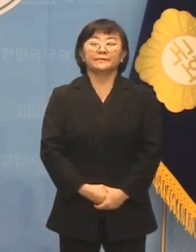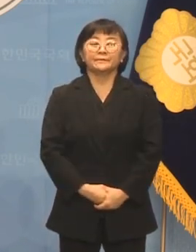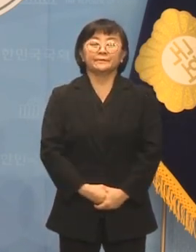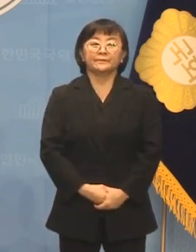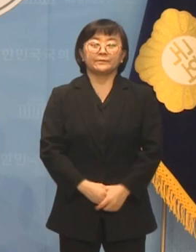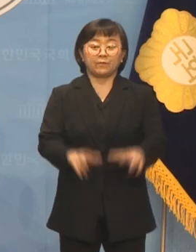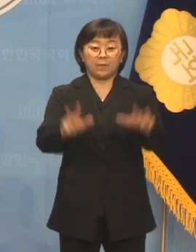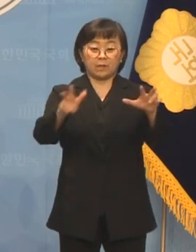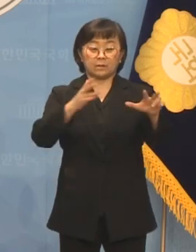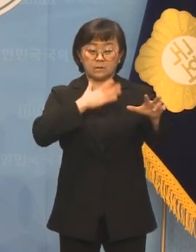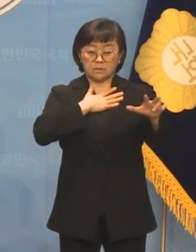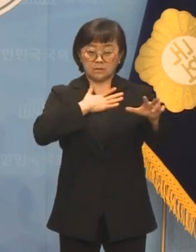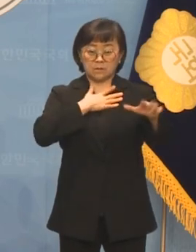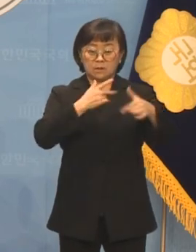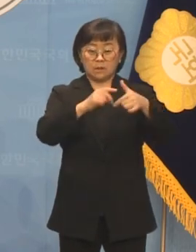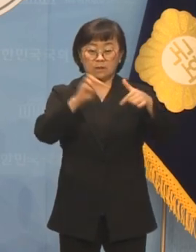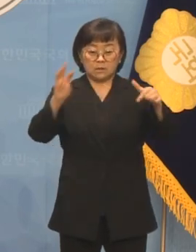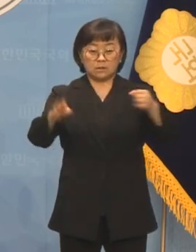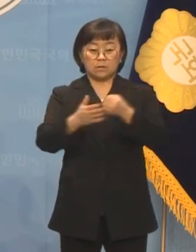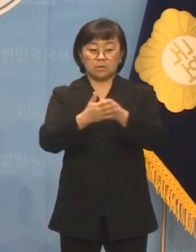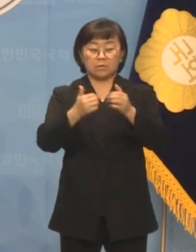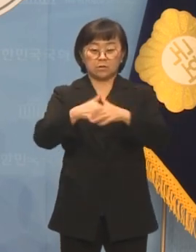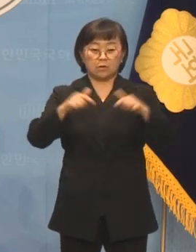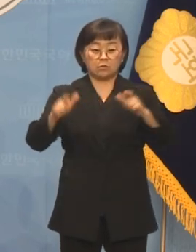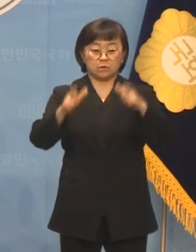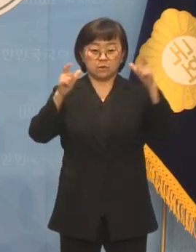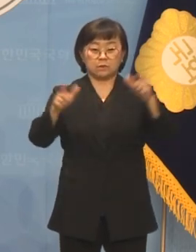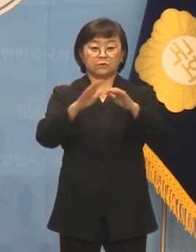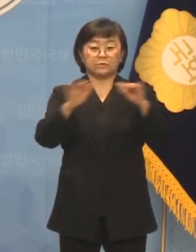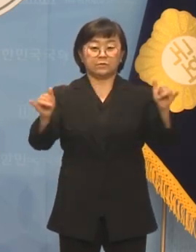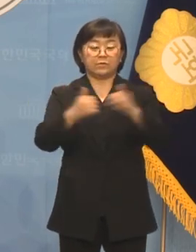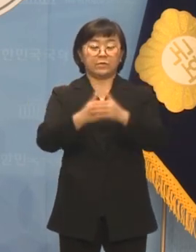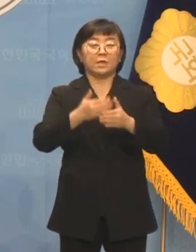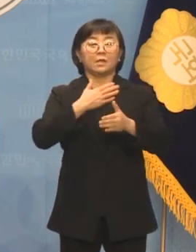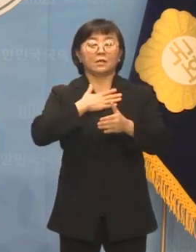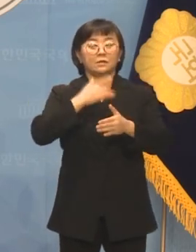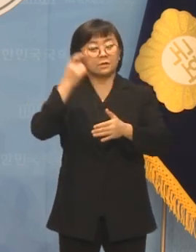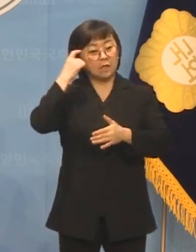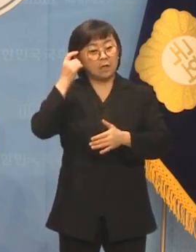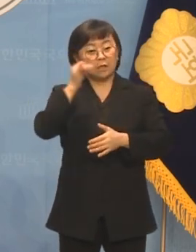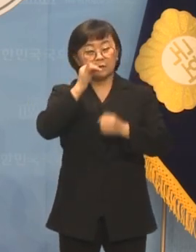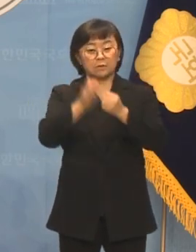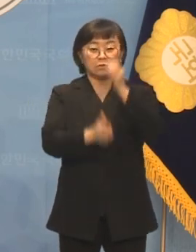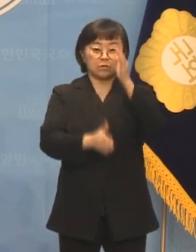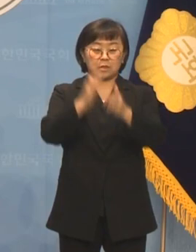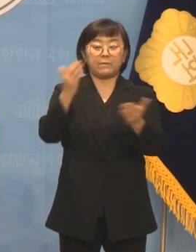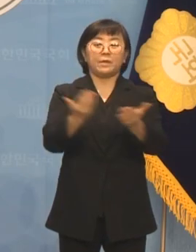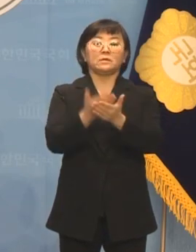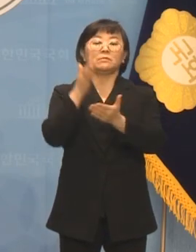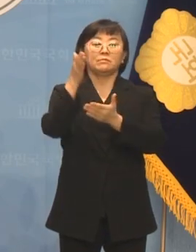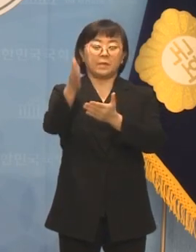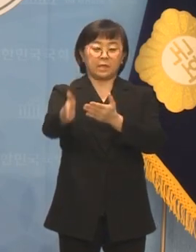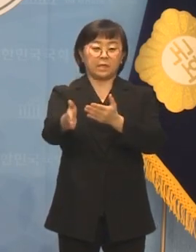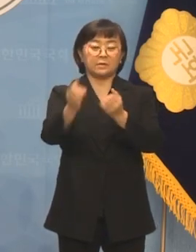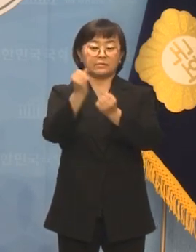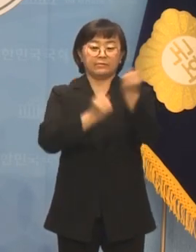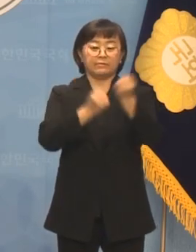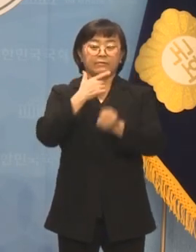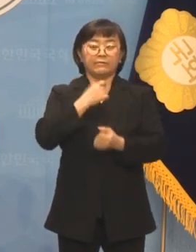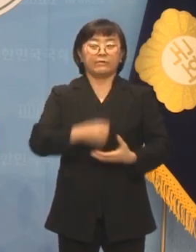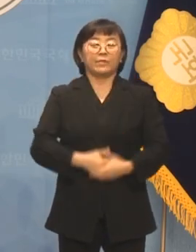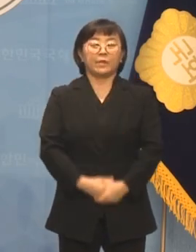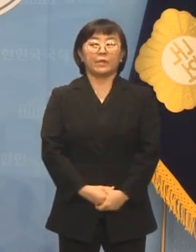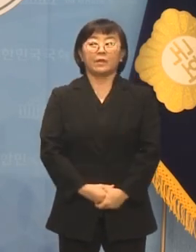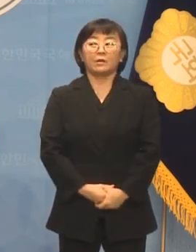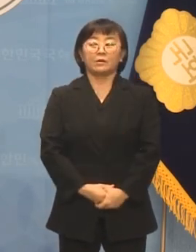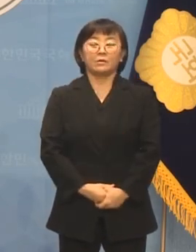이제 저는 인천 서구울 주민분들께 제가 생각하고 있는 도시의 발전 방향을 설명드리고자 합니다.